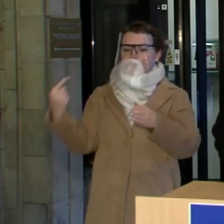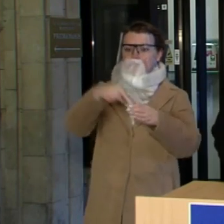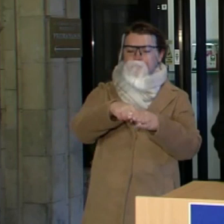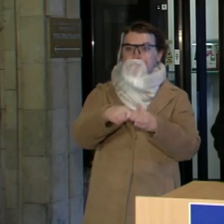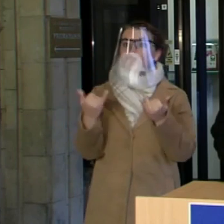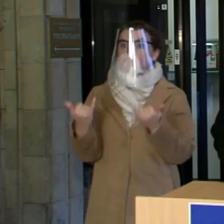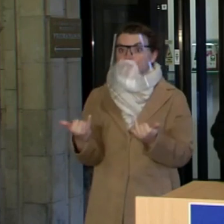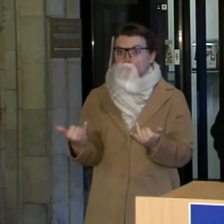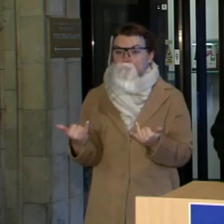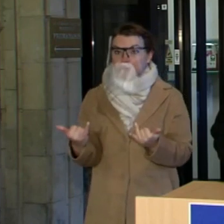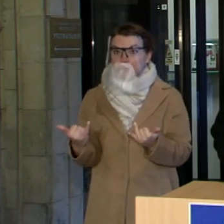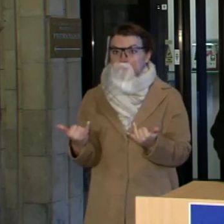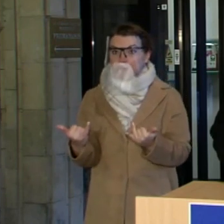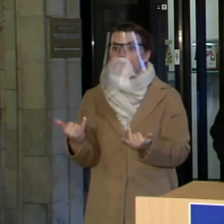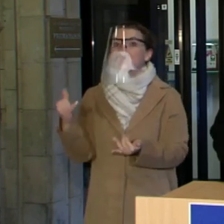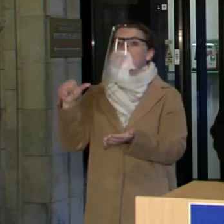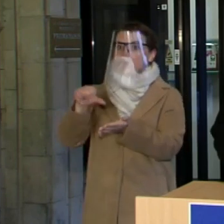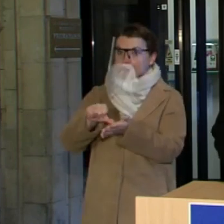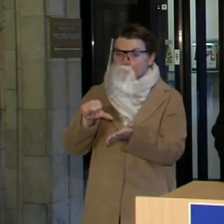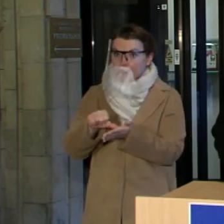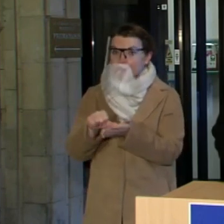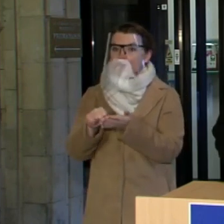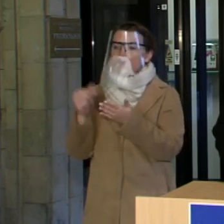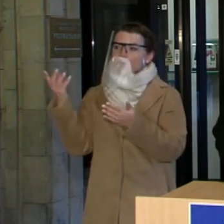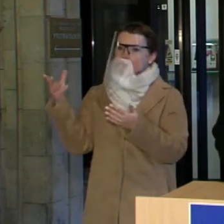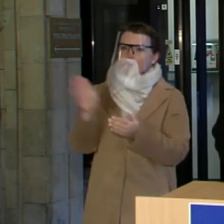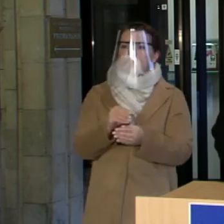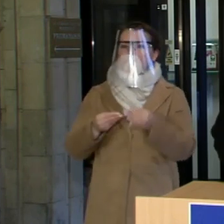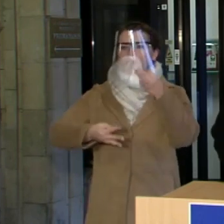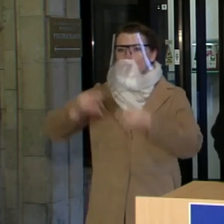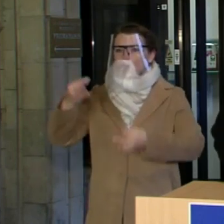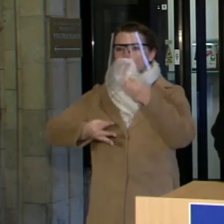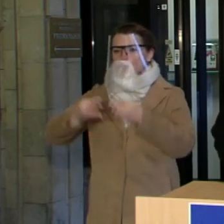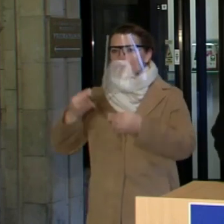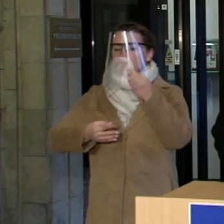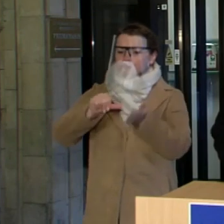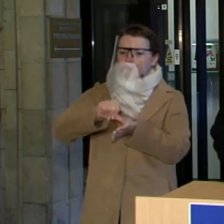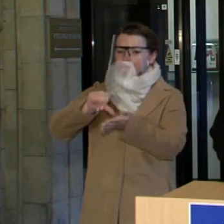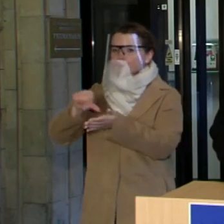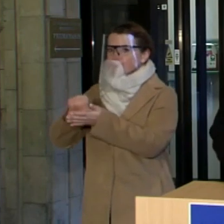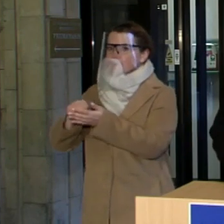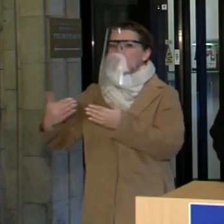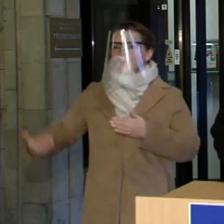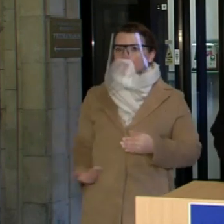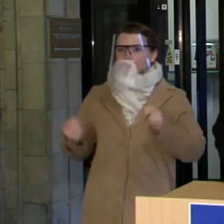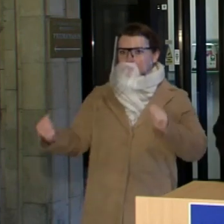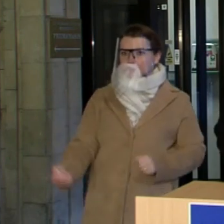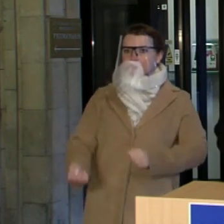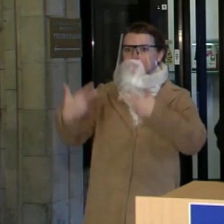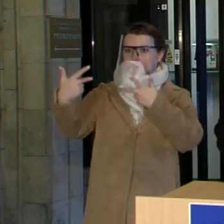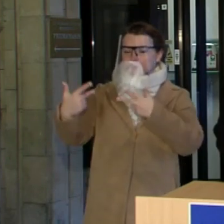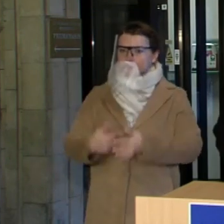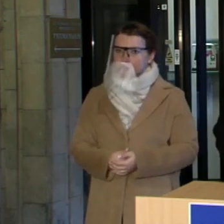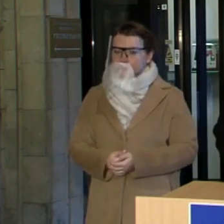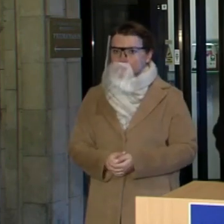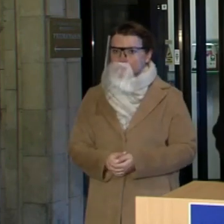savivaldybės stovas dalyvauja visuose štabo posėdžiuose online režimu. Todėl